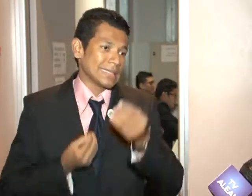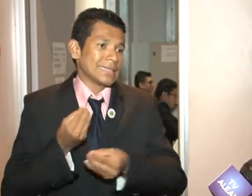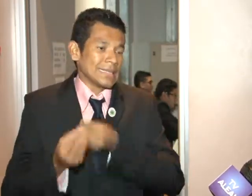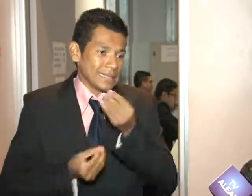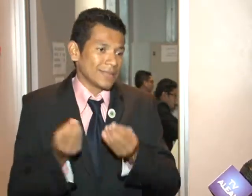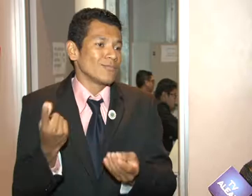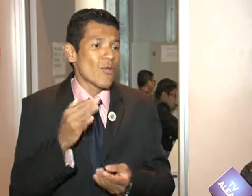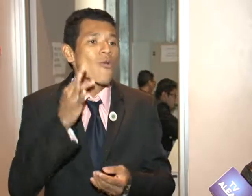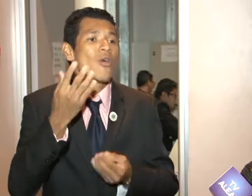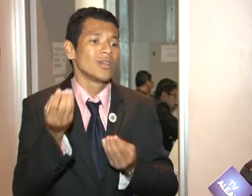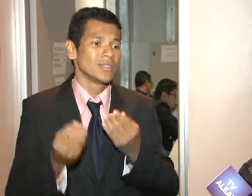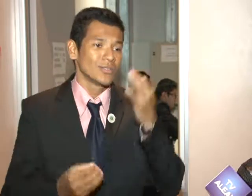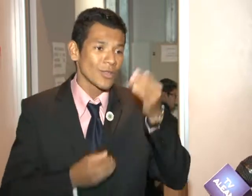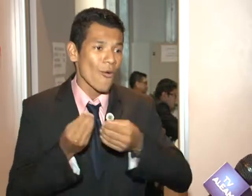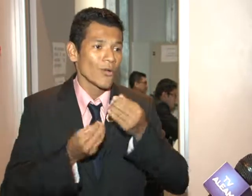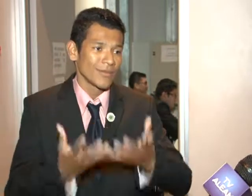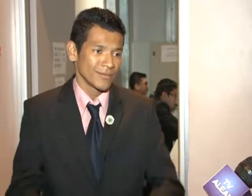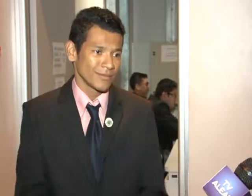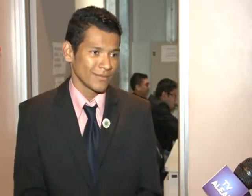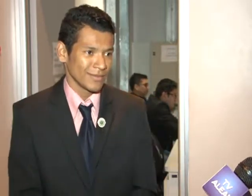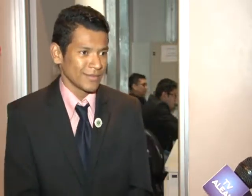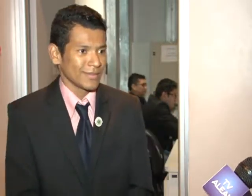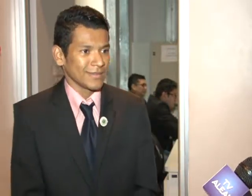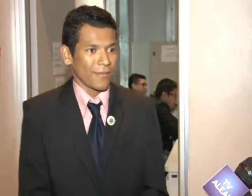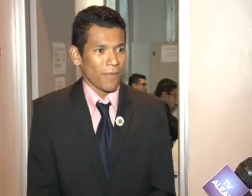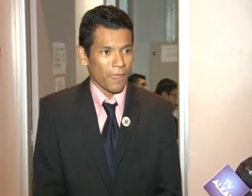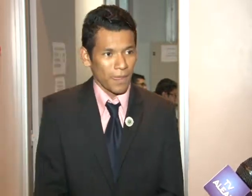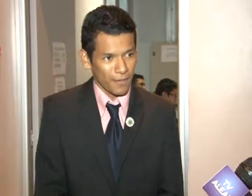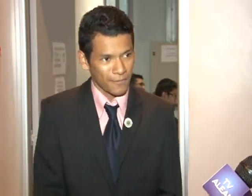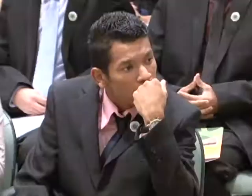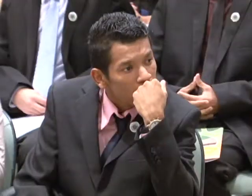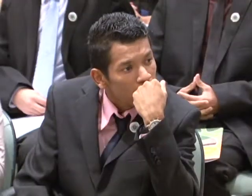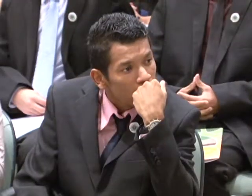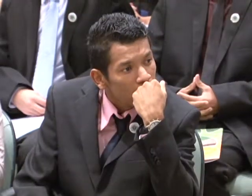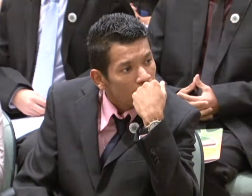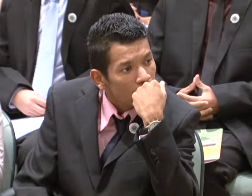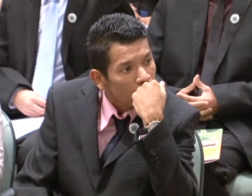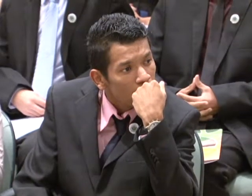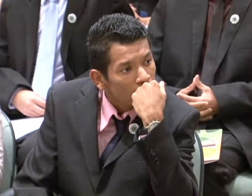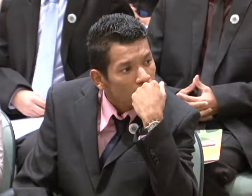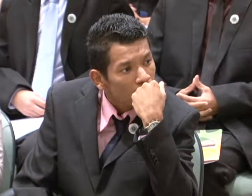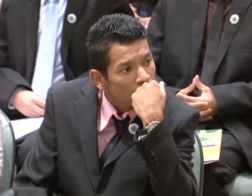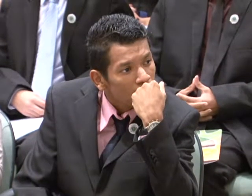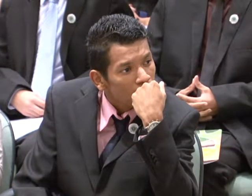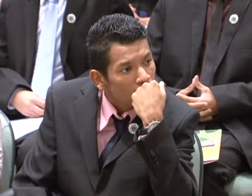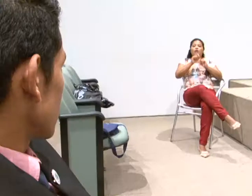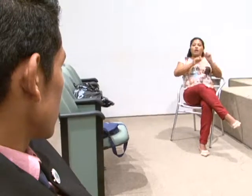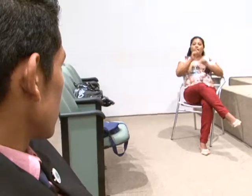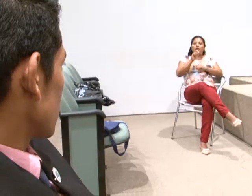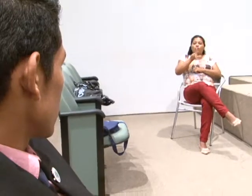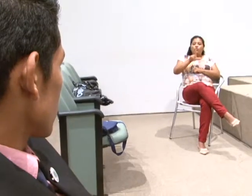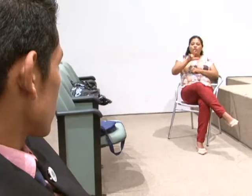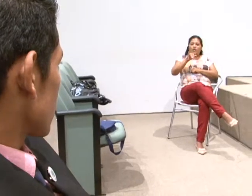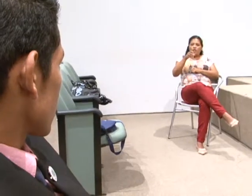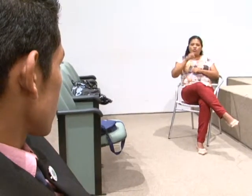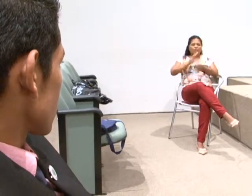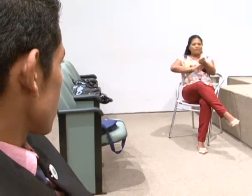difícil a comunicação, mas ele tenta, né? E como todo jovem da mesma idade, quer um melhor acesso ao